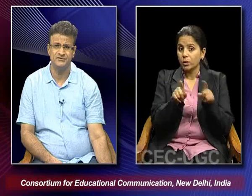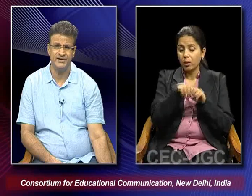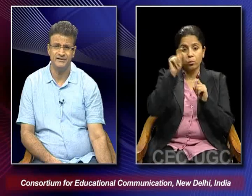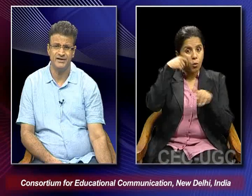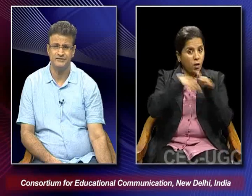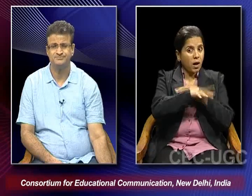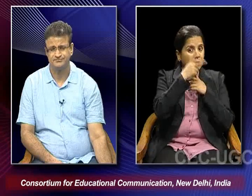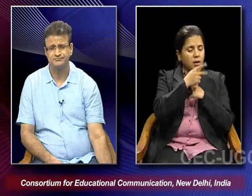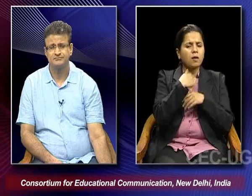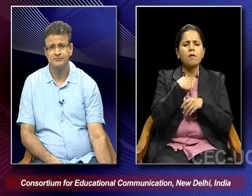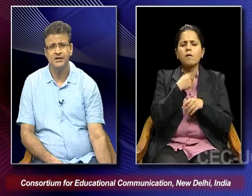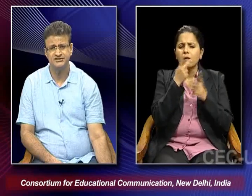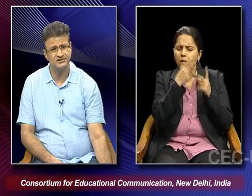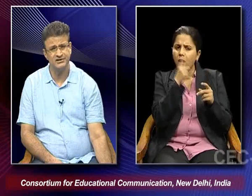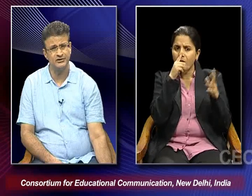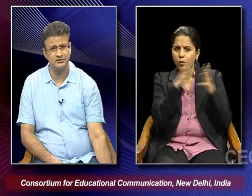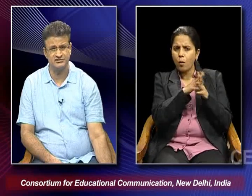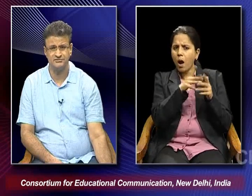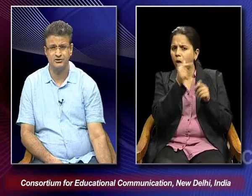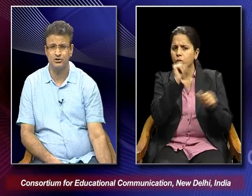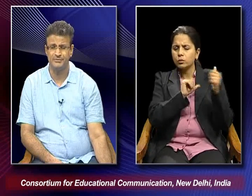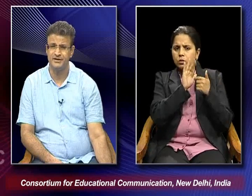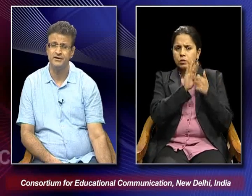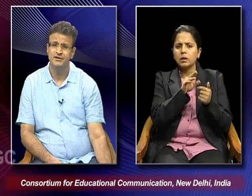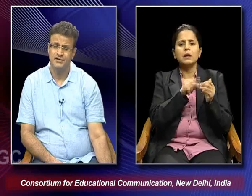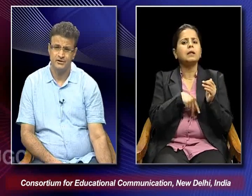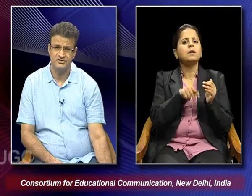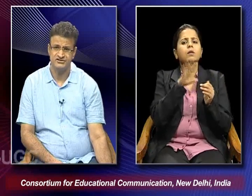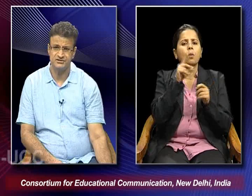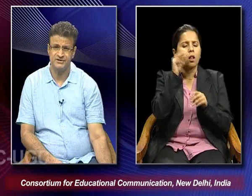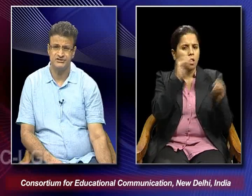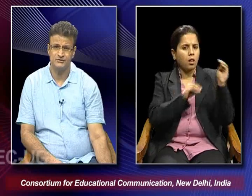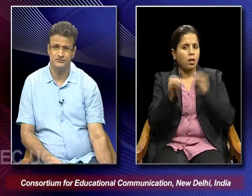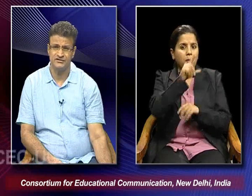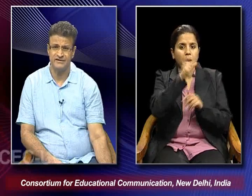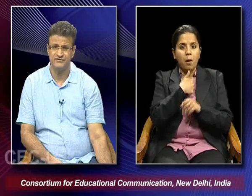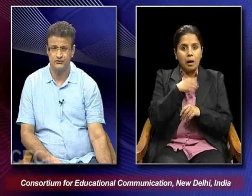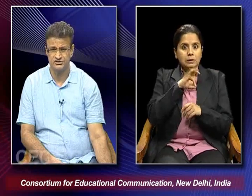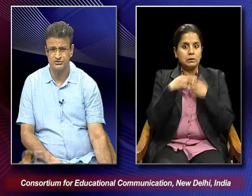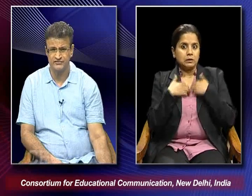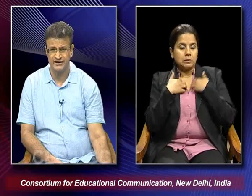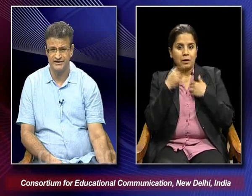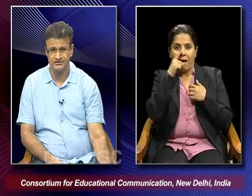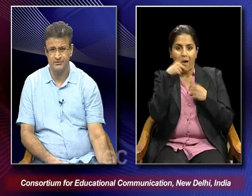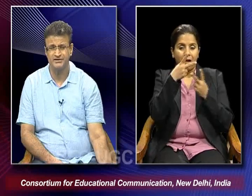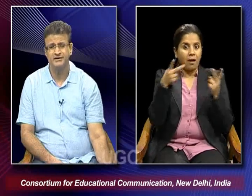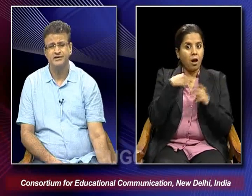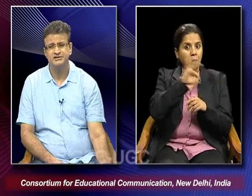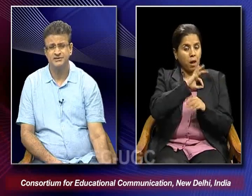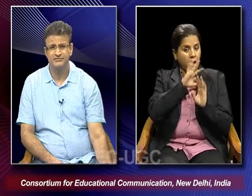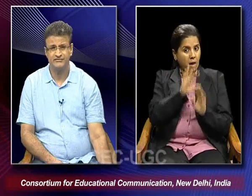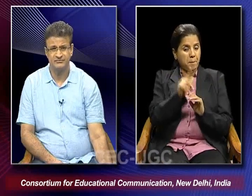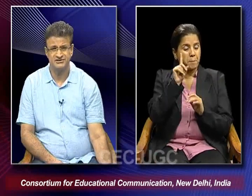we find that generally Neuralism did not make eroticism as one of the driving forces of the narrative but